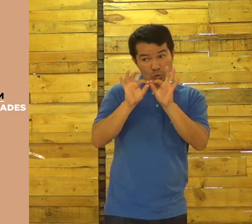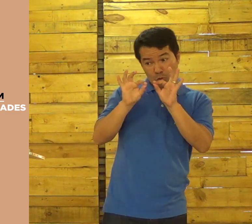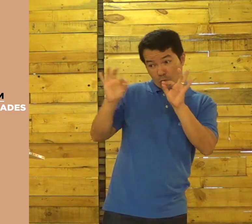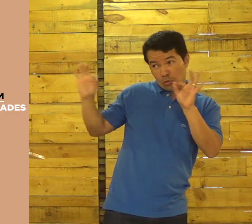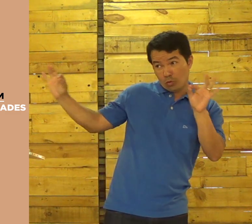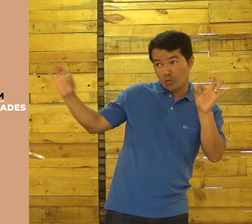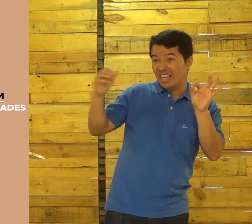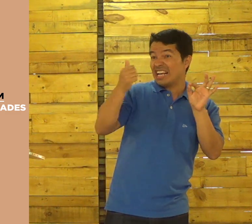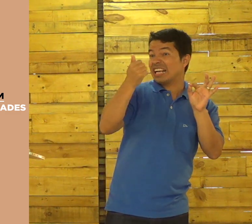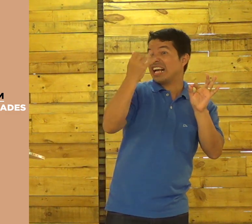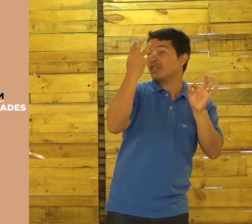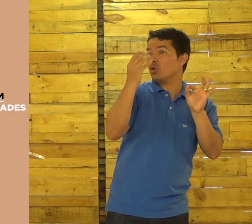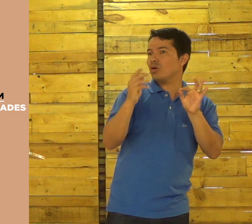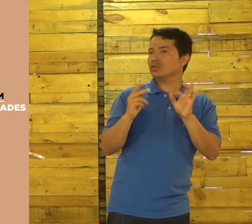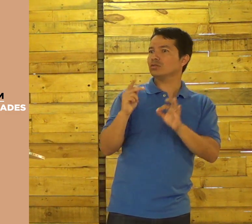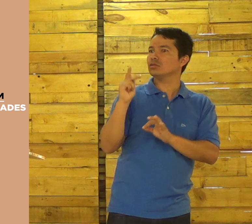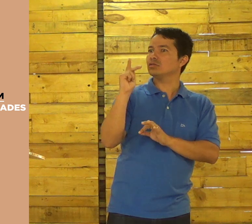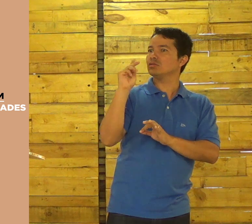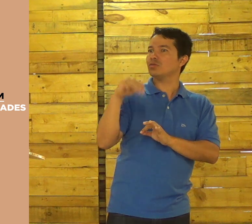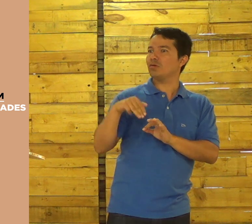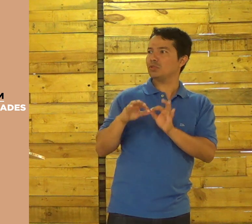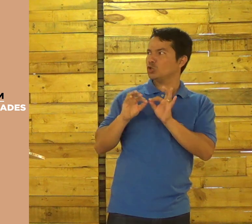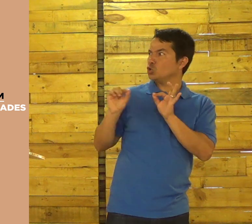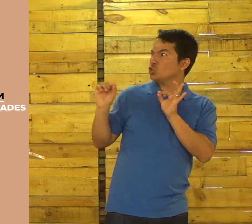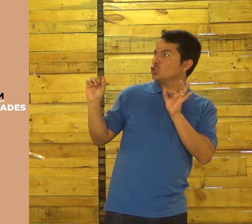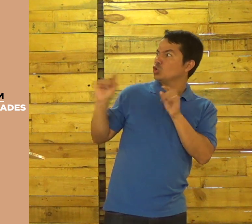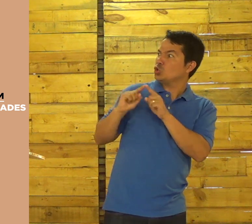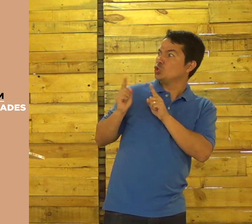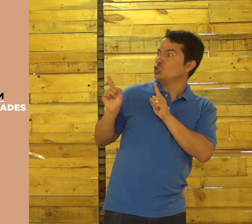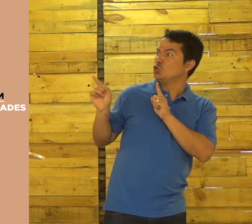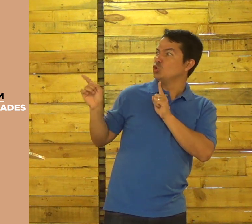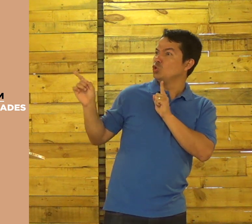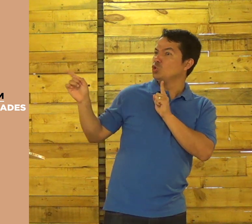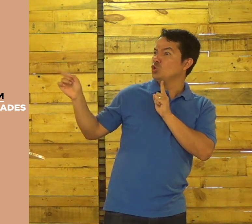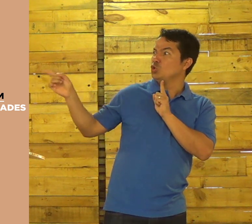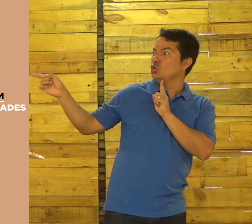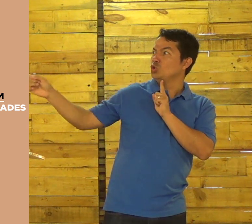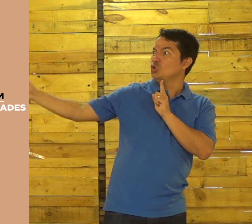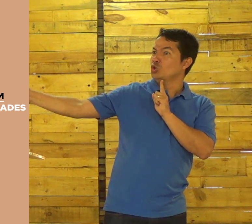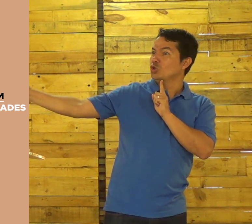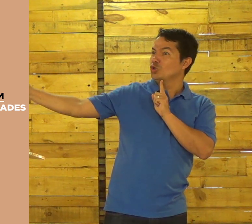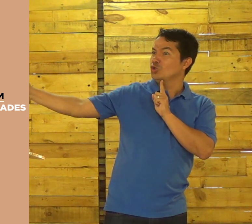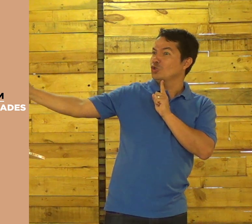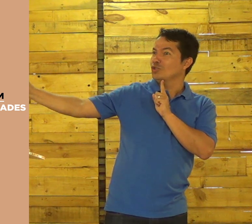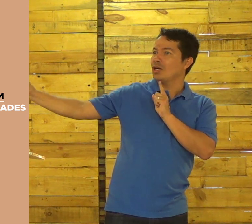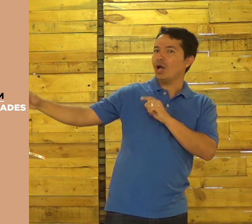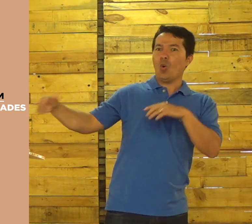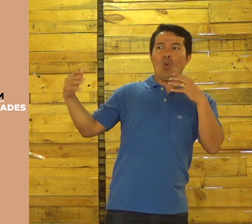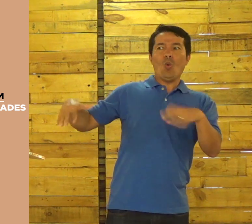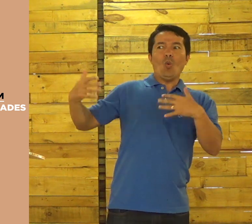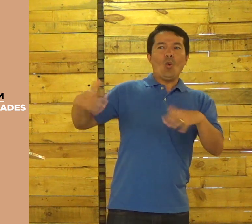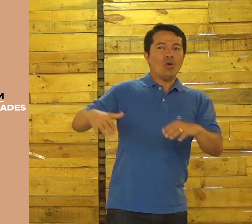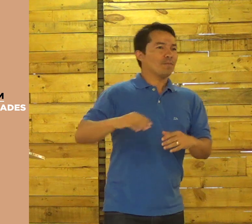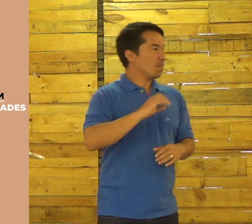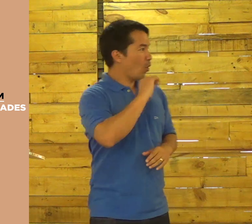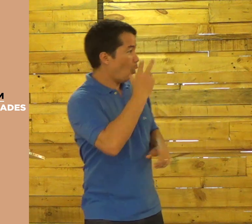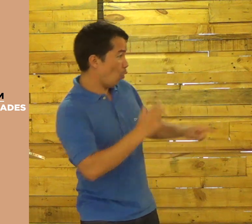nadar nesse lago. Mas ele tem 14, 24 quilômetros por 14.